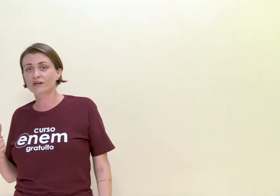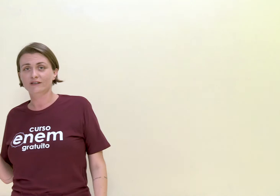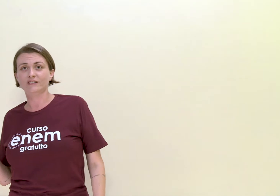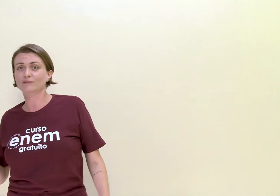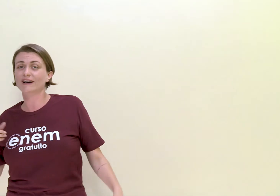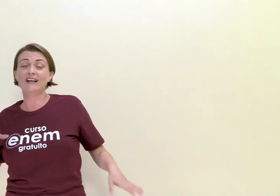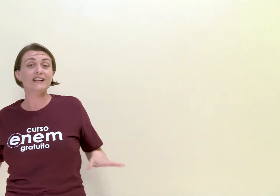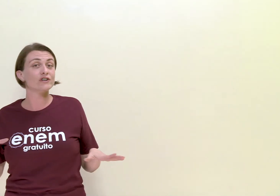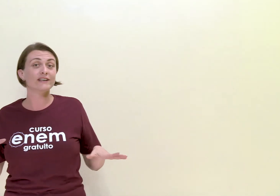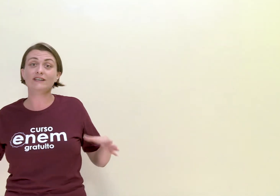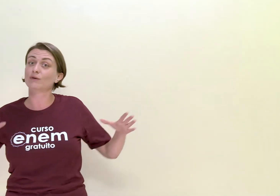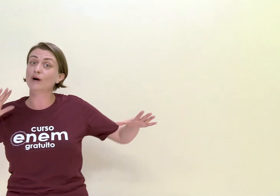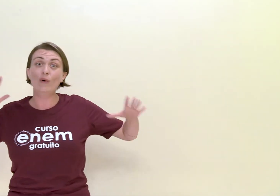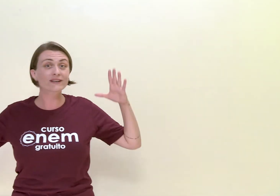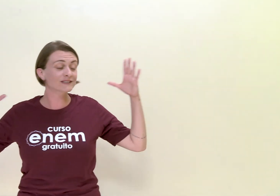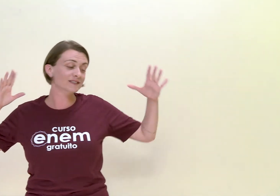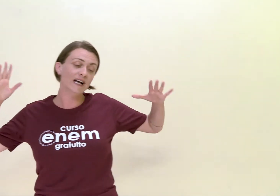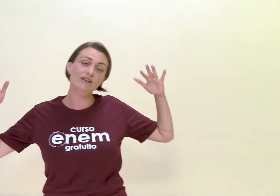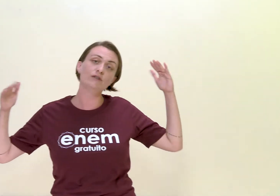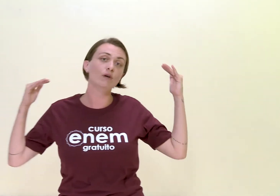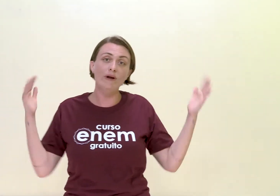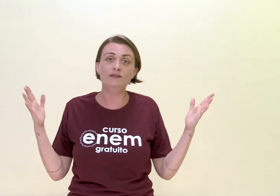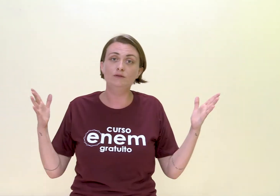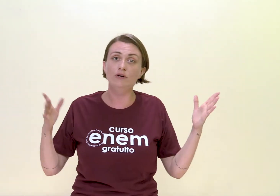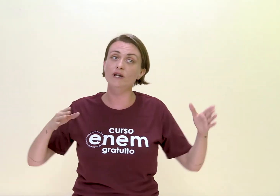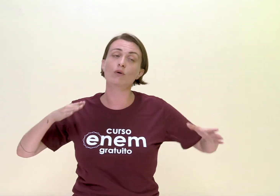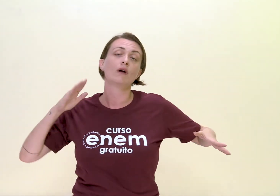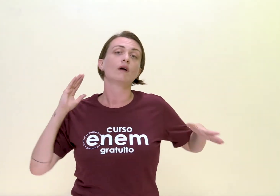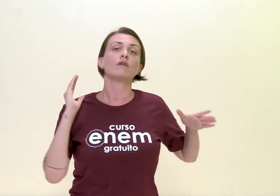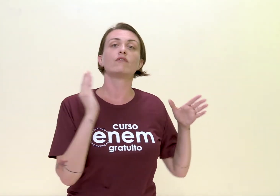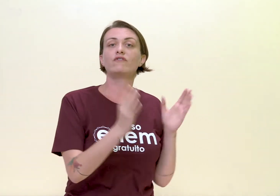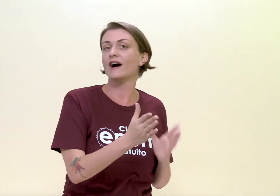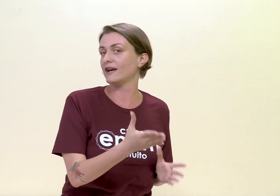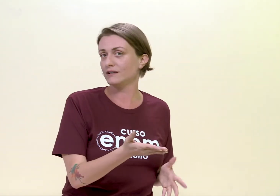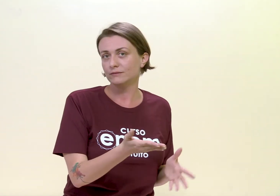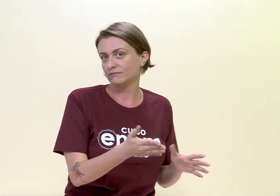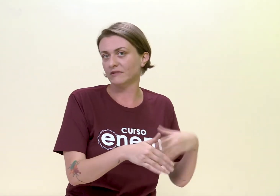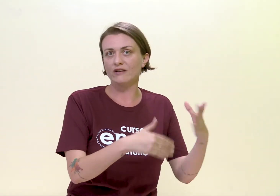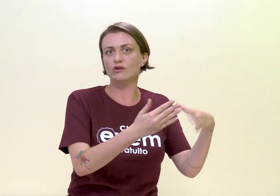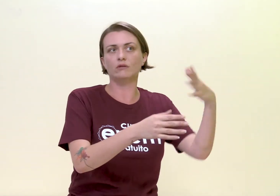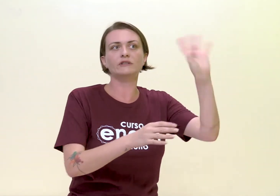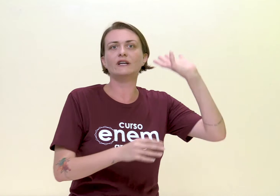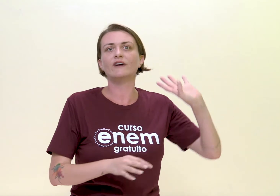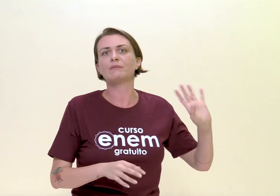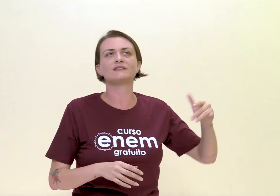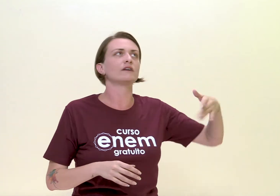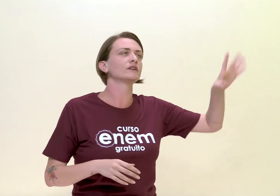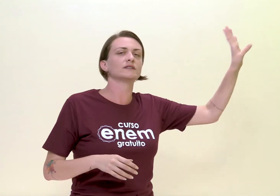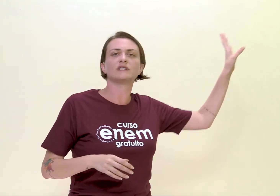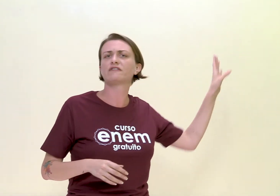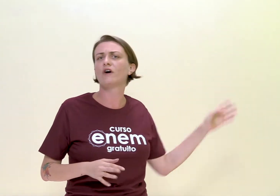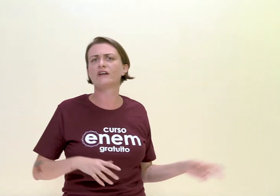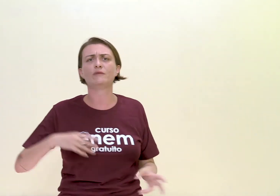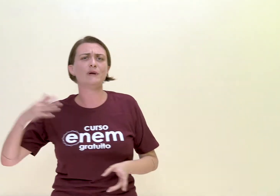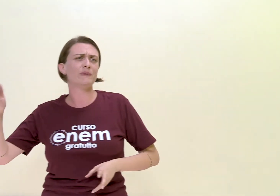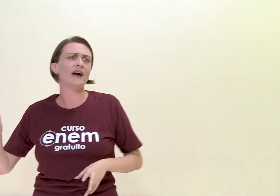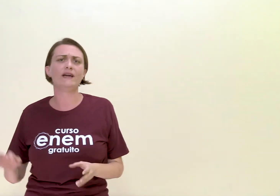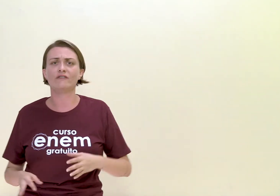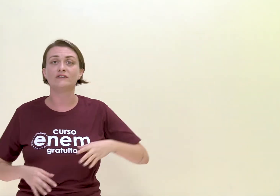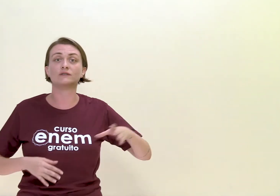tem uma galera já que não aguenta a cidade, não aguenta esse correrio, vai, né, de alguma maneira, vai passar uma semana fora, vai para a praia, vai fazer